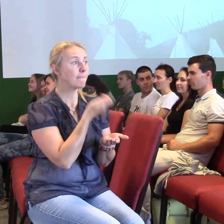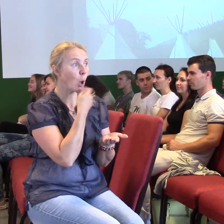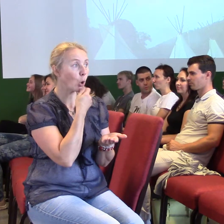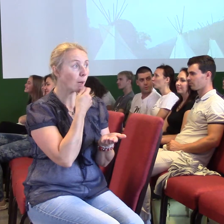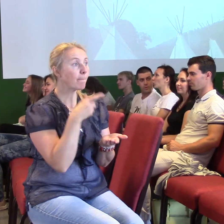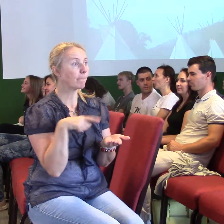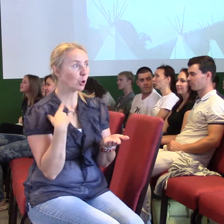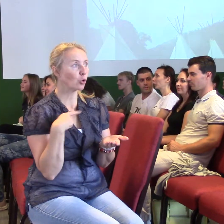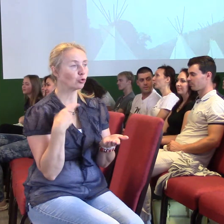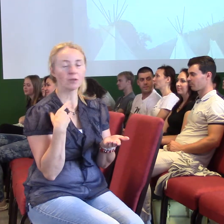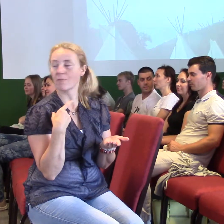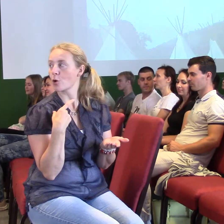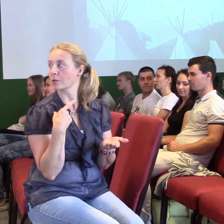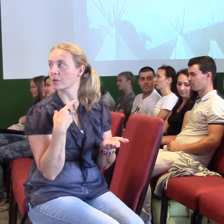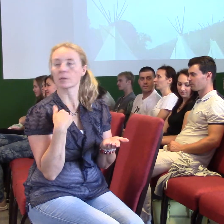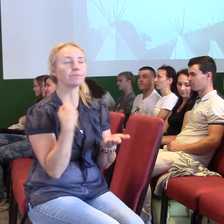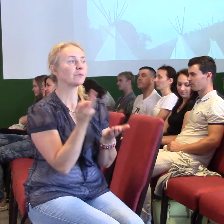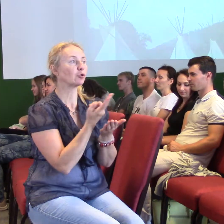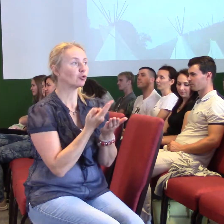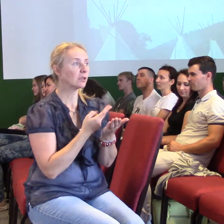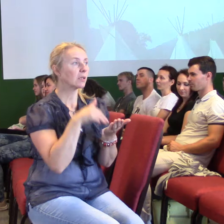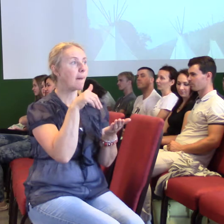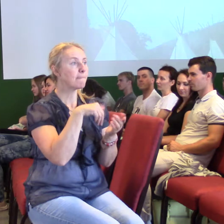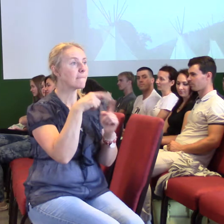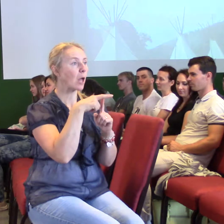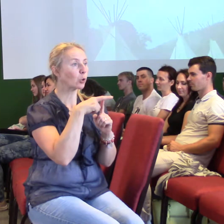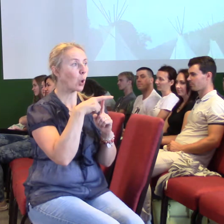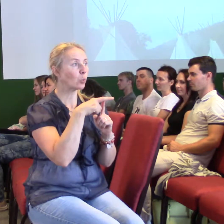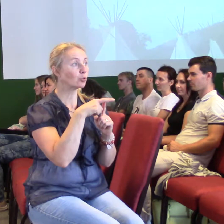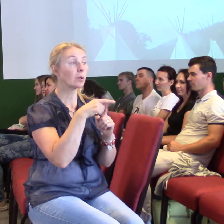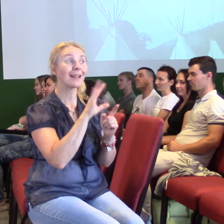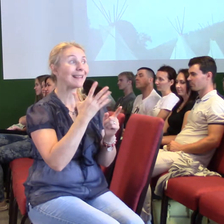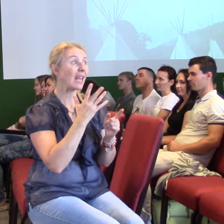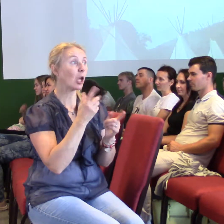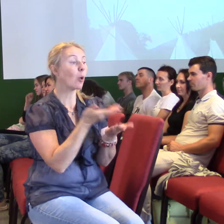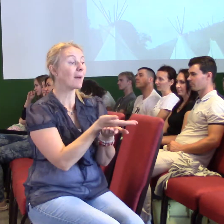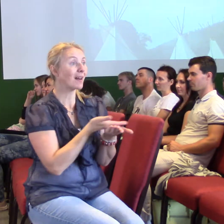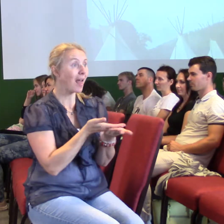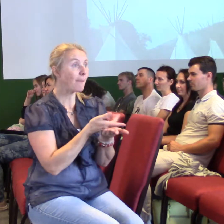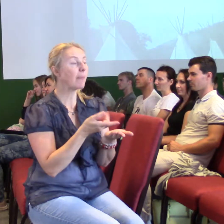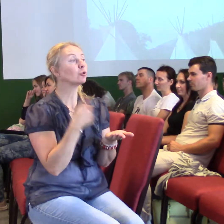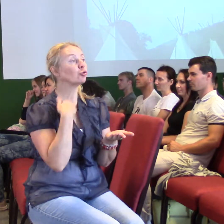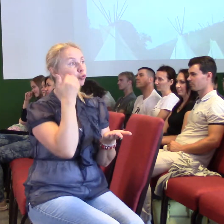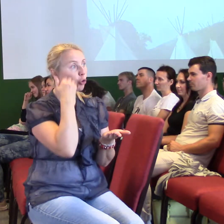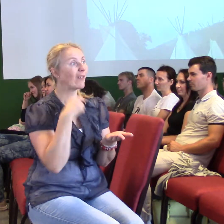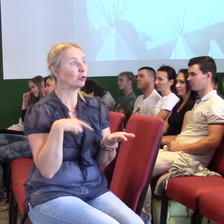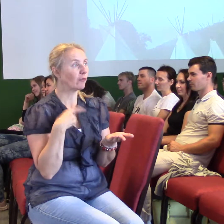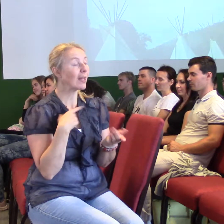život. Přečtu verš z Matouše 4.4. Nejenom chlebem bude živ člověk, ale každým slovem, které